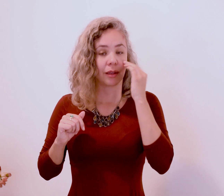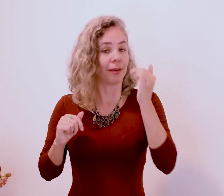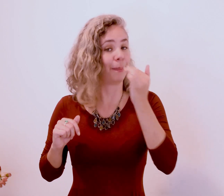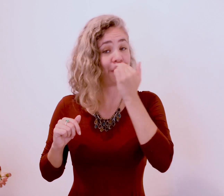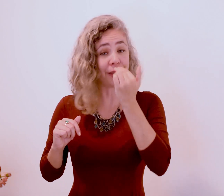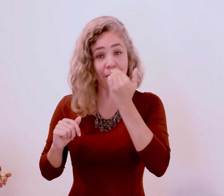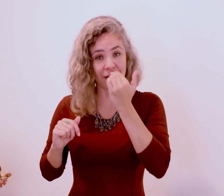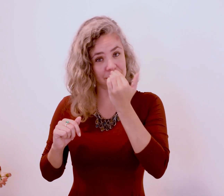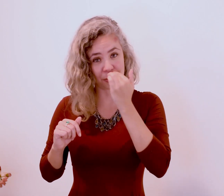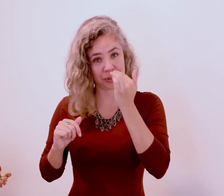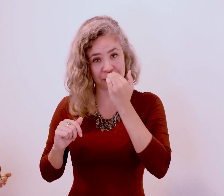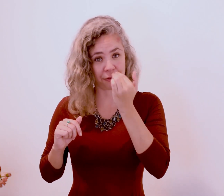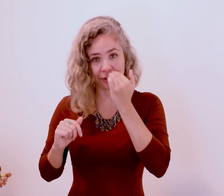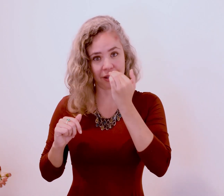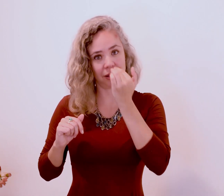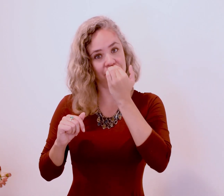Pior as coisas vão ficando